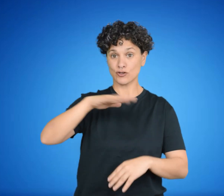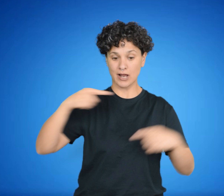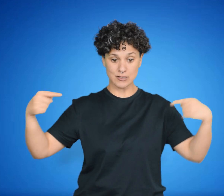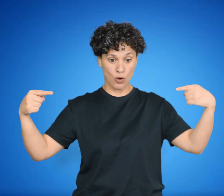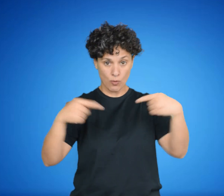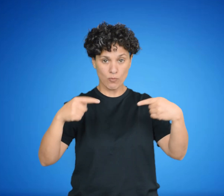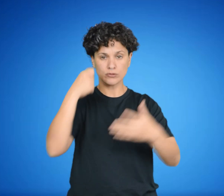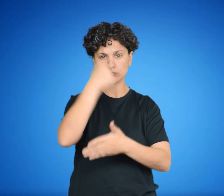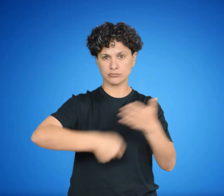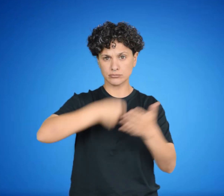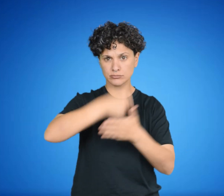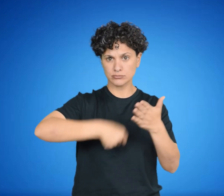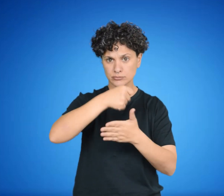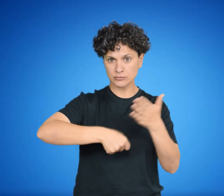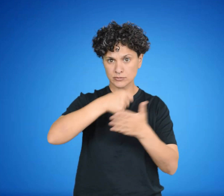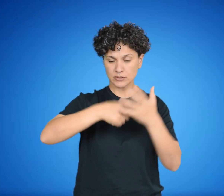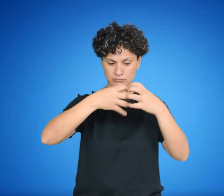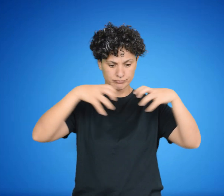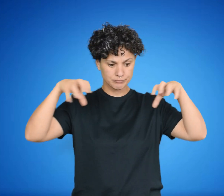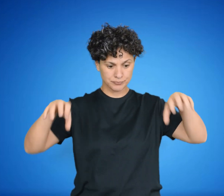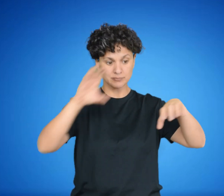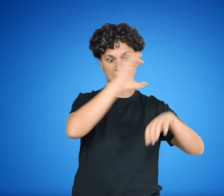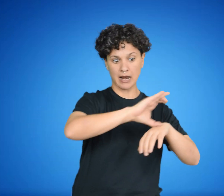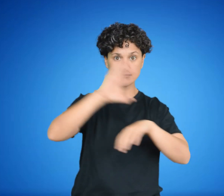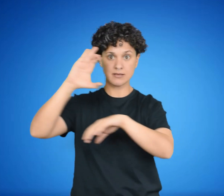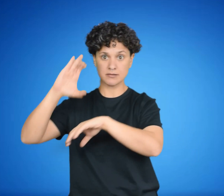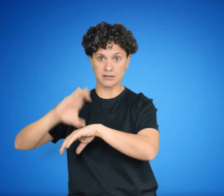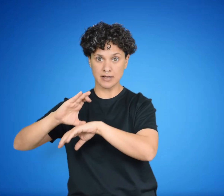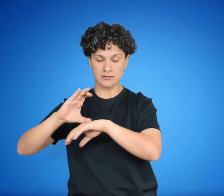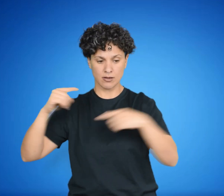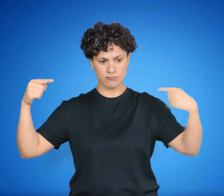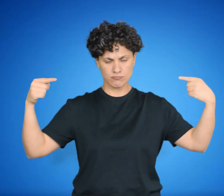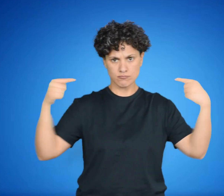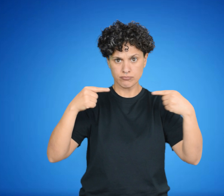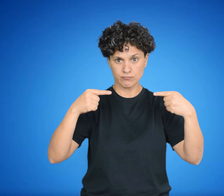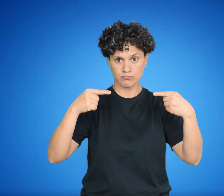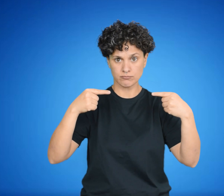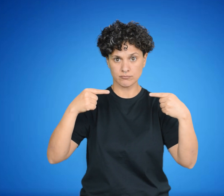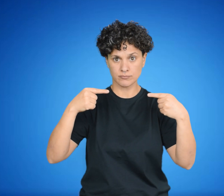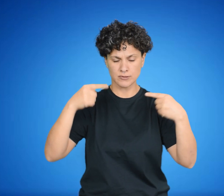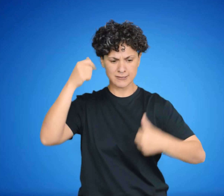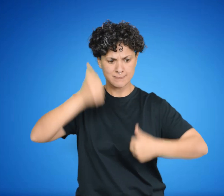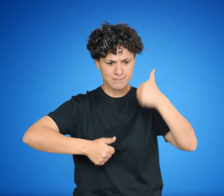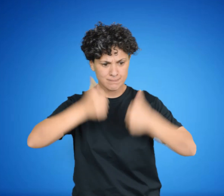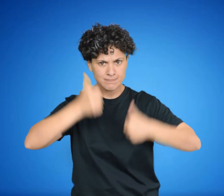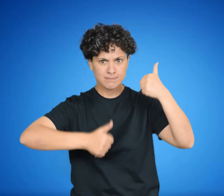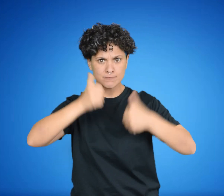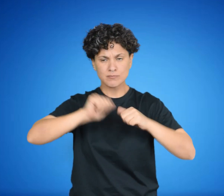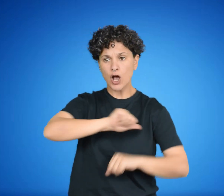es decir, del enfrentamiento entre los distintos sectores sociales que han compuesto a la sociedad, por hacerse con el